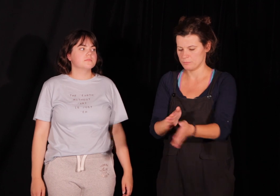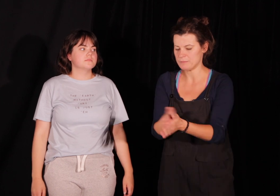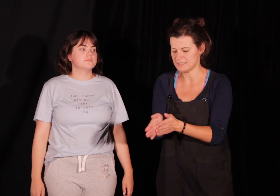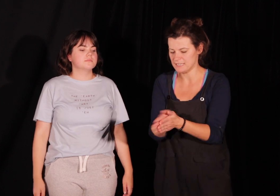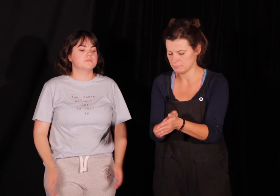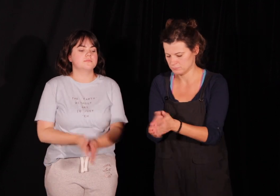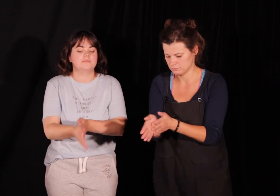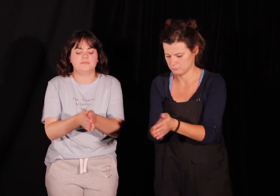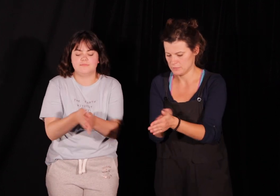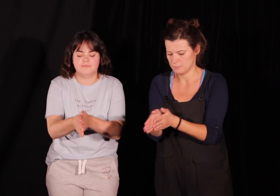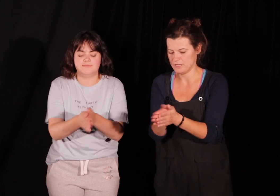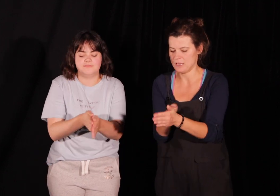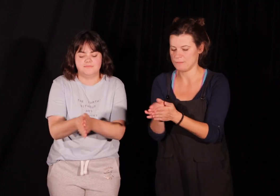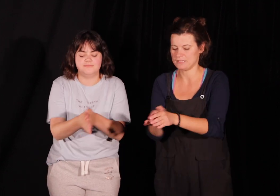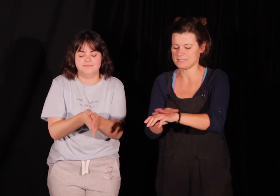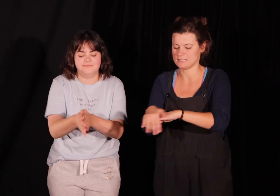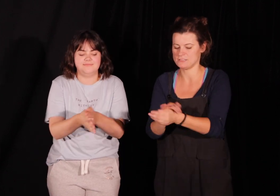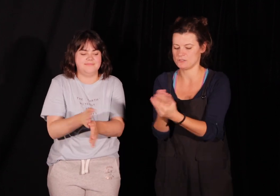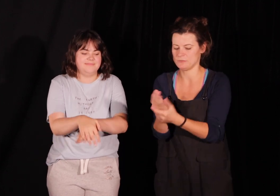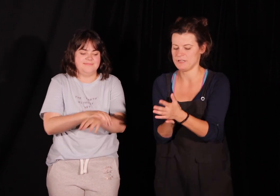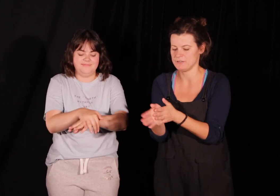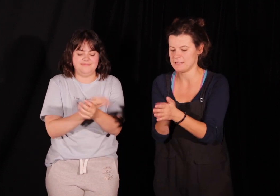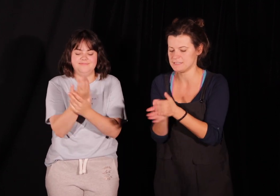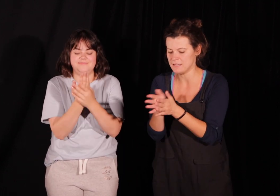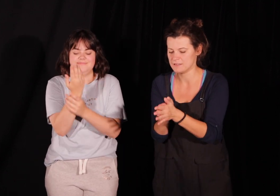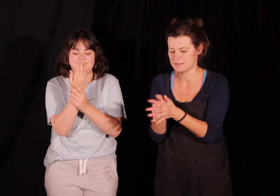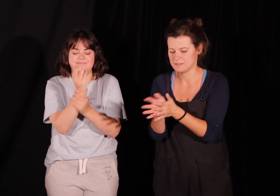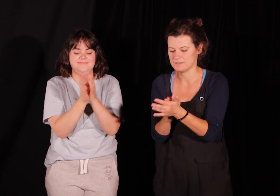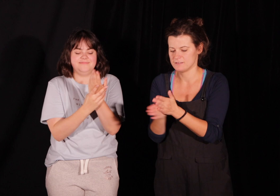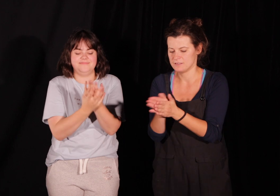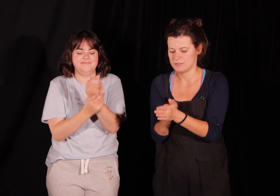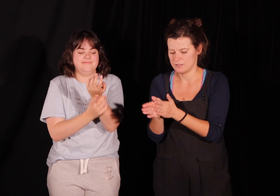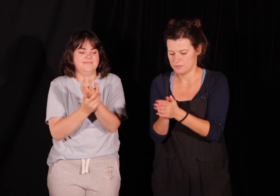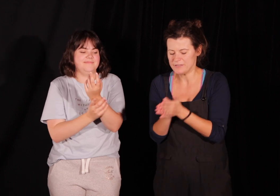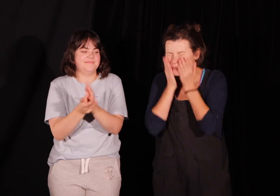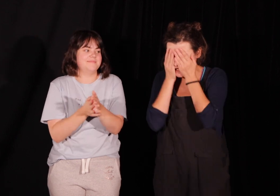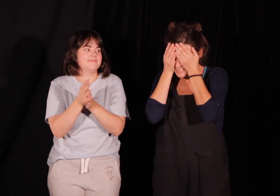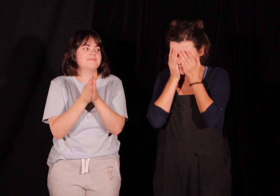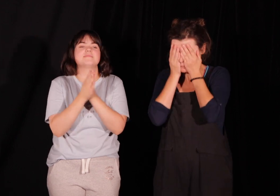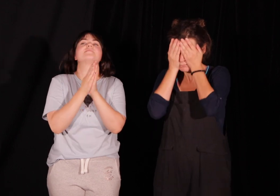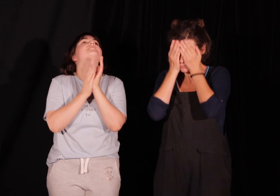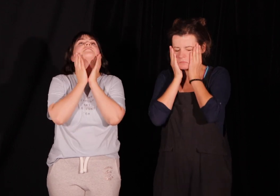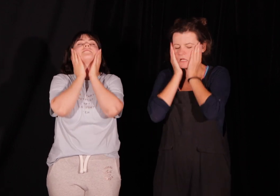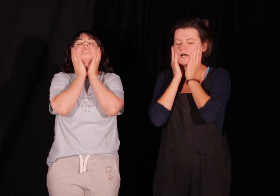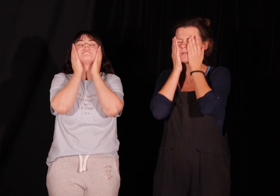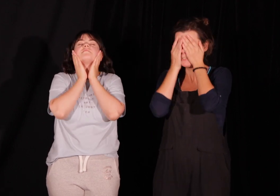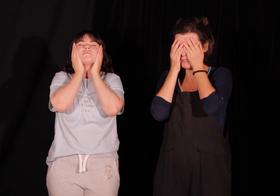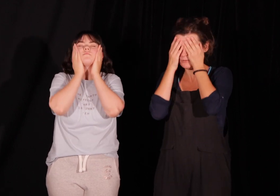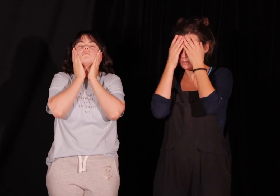myjemy ręce. Myjemy, tak, z każdej strony myjemy ręce. Myjemy twarz. Tak, myjemy ją,